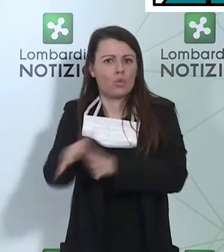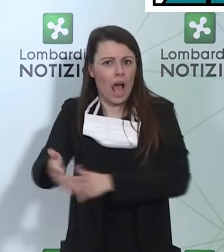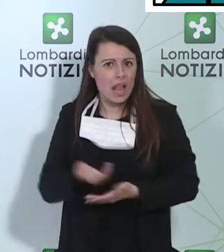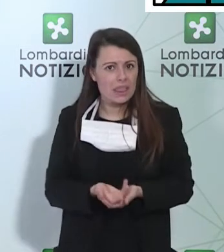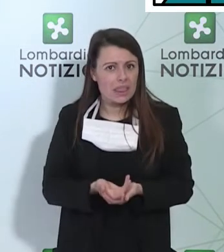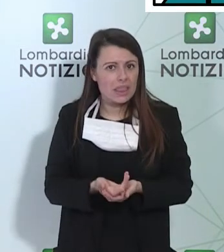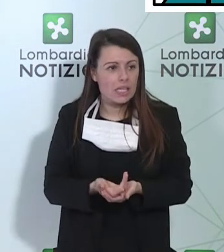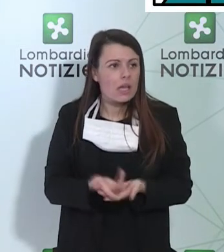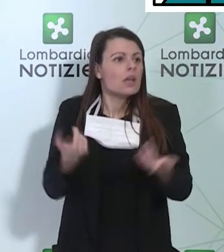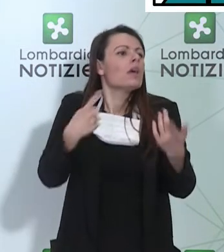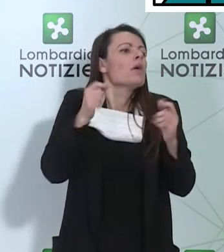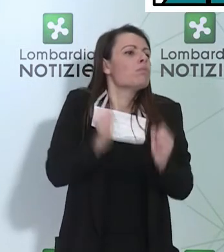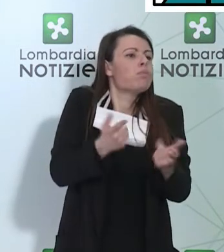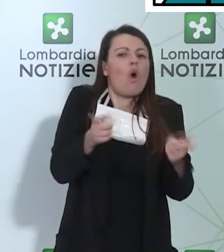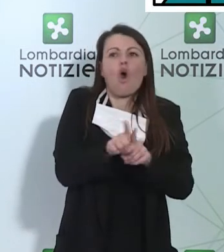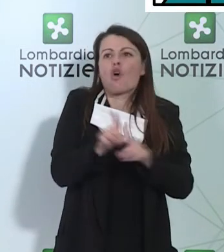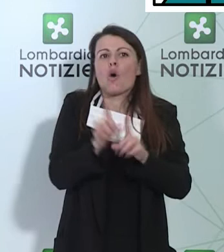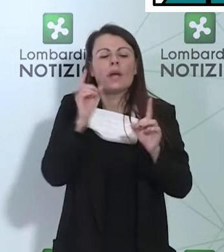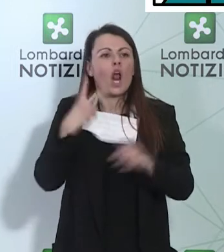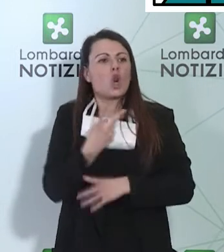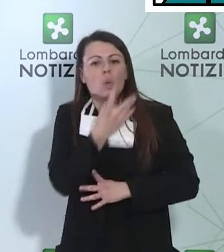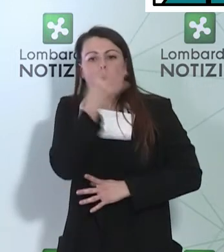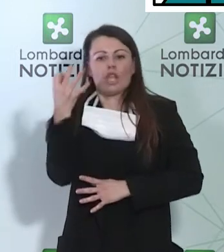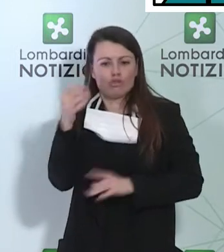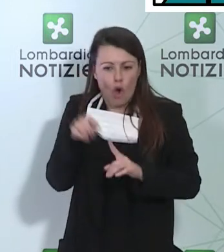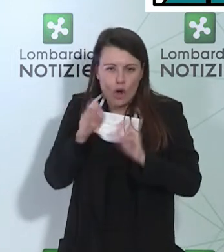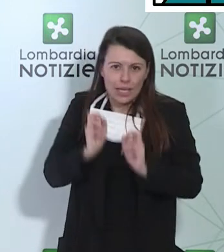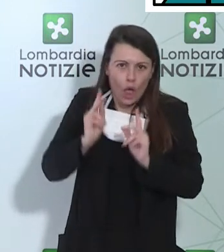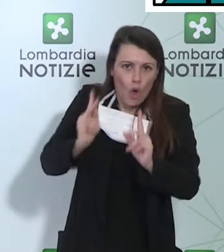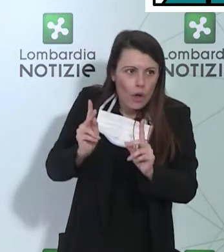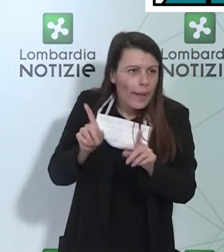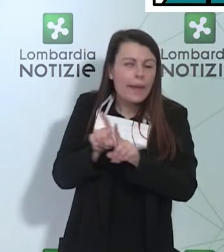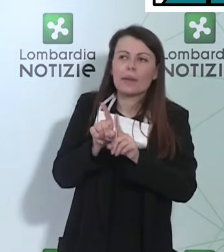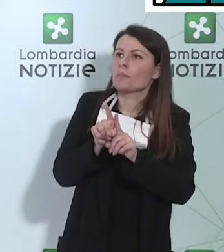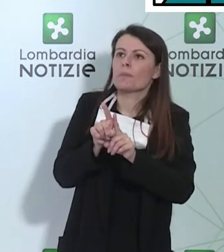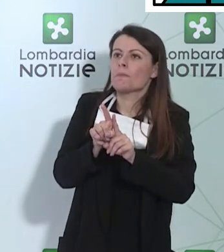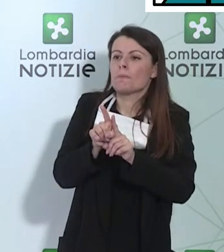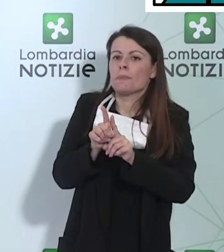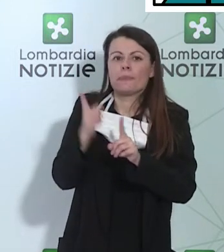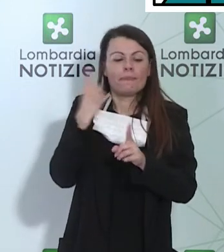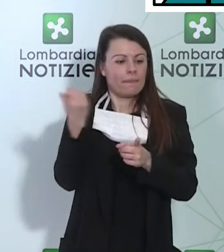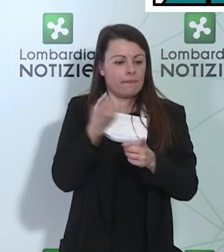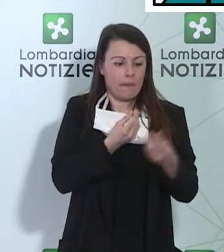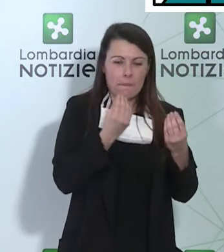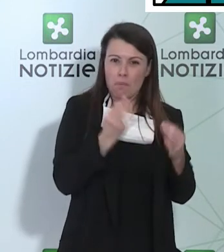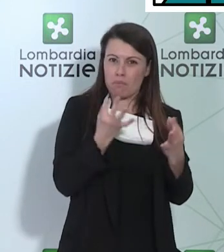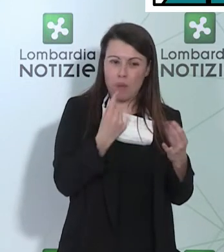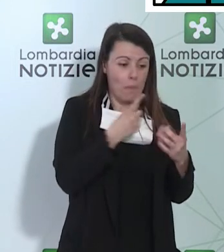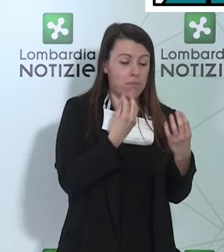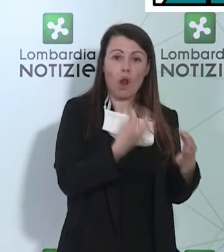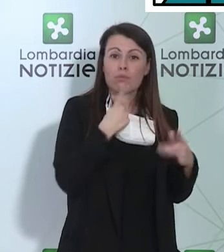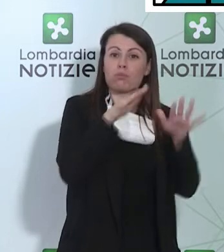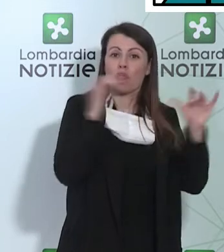potrebbe essere un iperbole i due giorni, diciamo che la quantità di presidi che sono stati trasferiti dalla